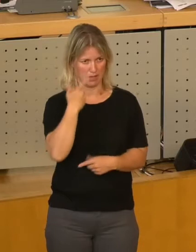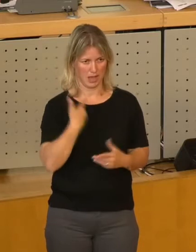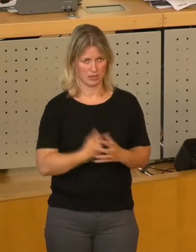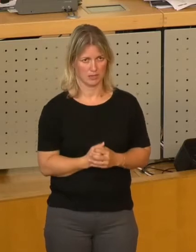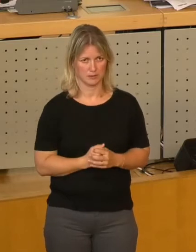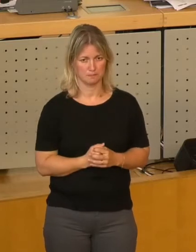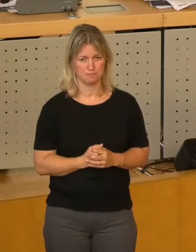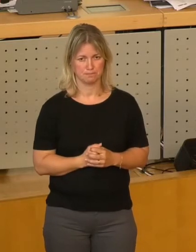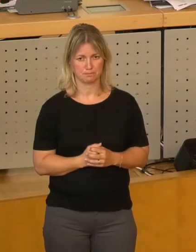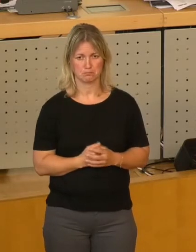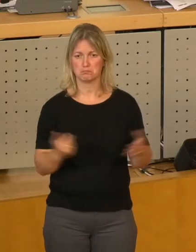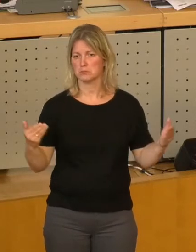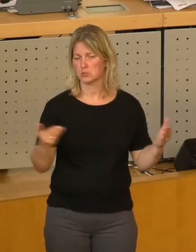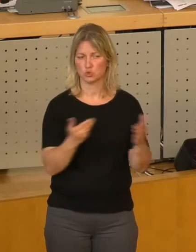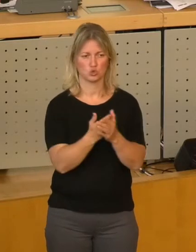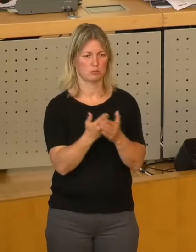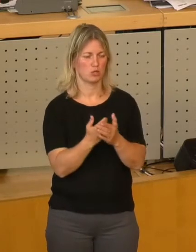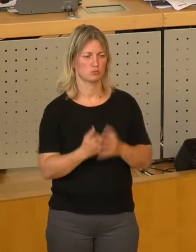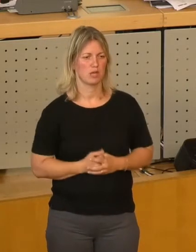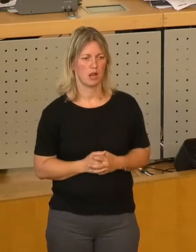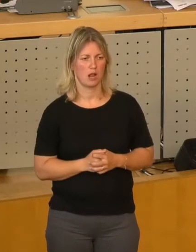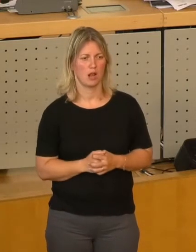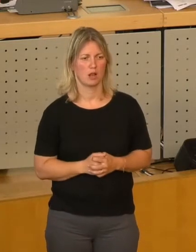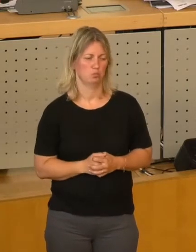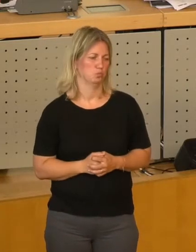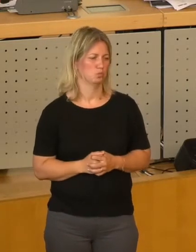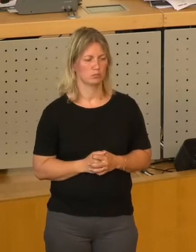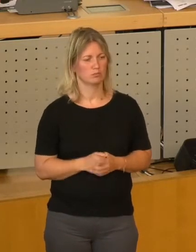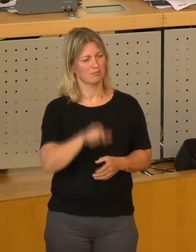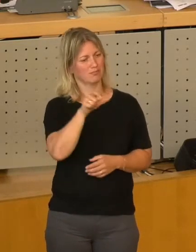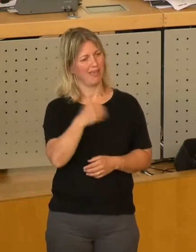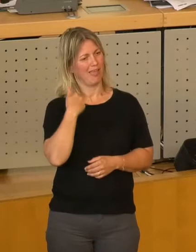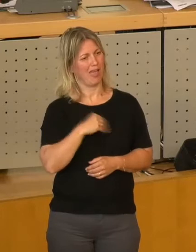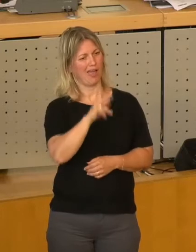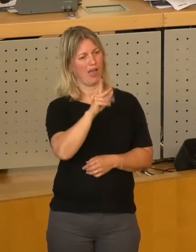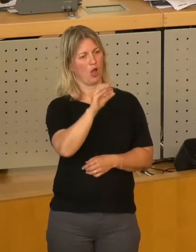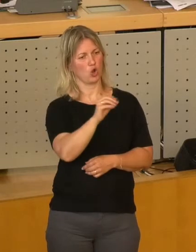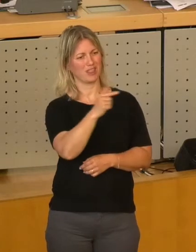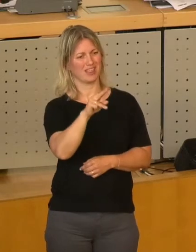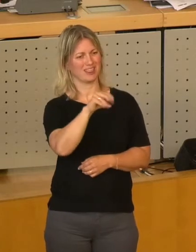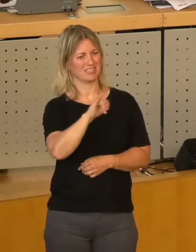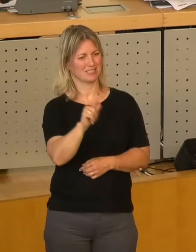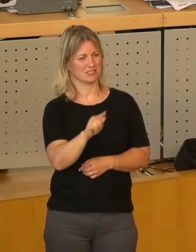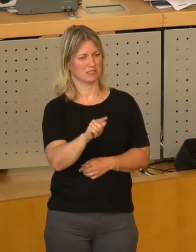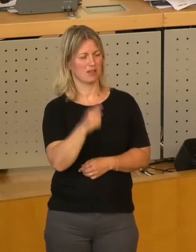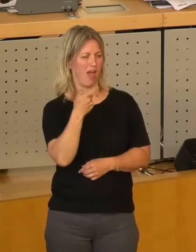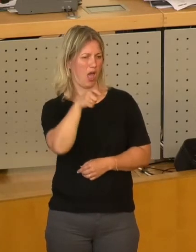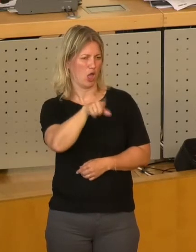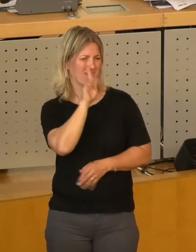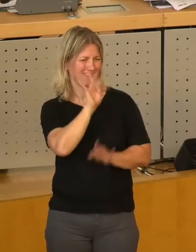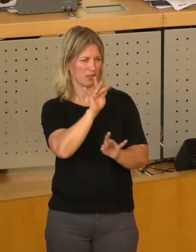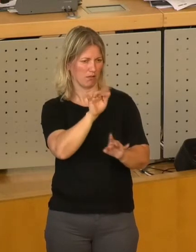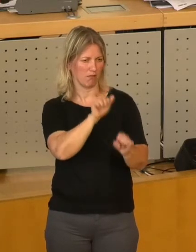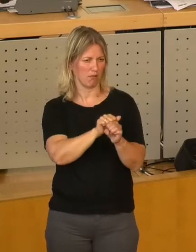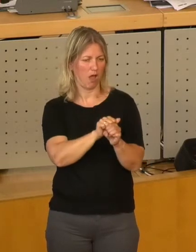anschauen, man kann ja beispielsweise viel an Herrn Köttnitz kritisieren, aber er war